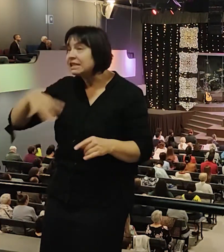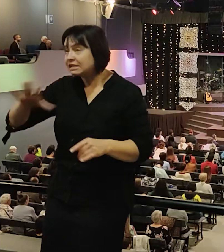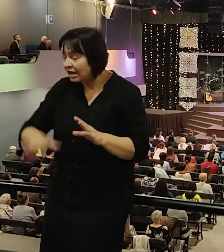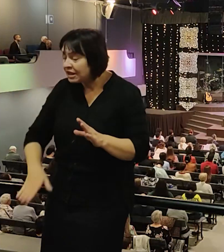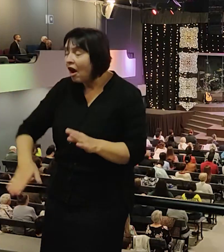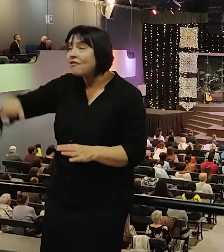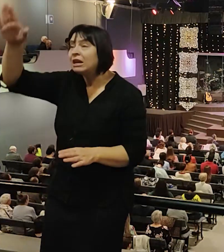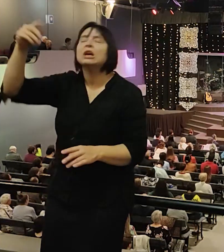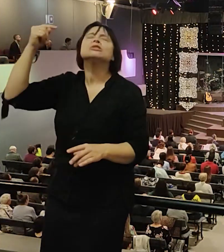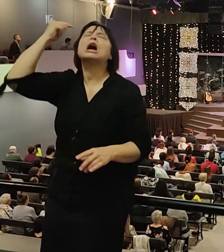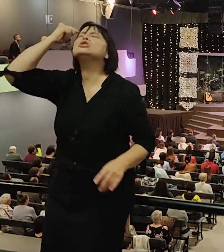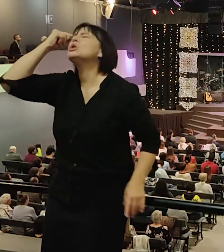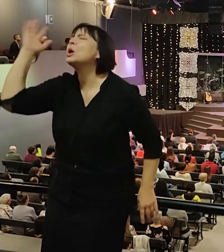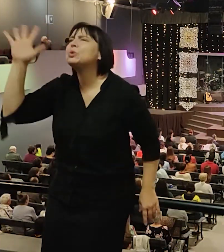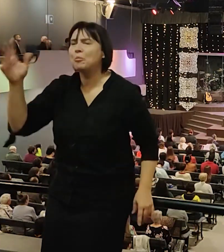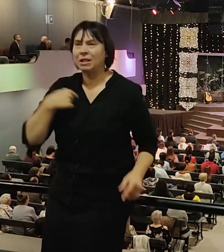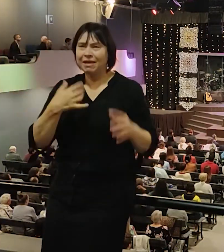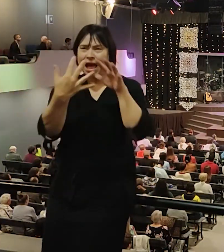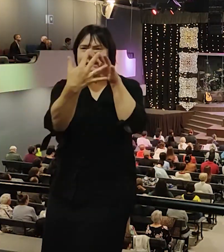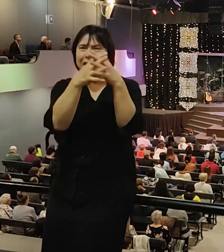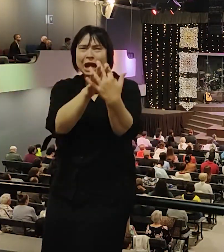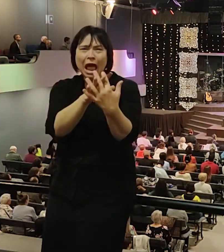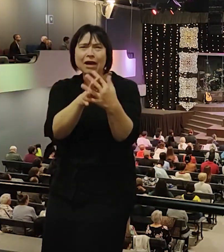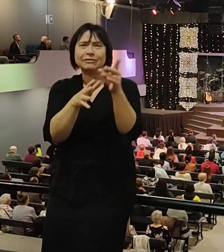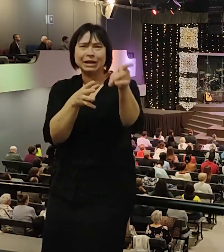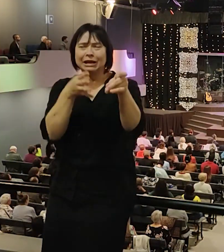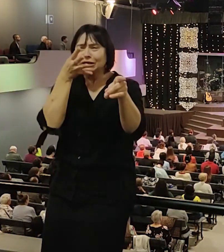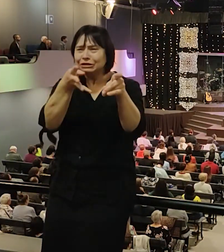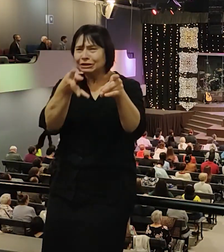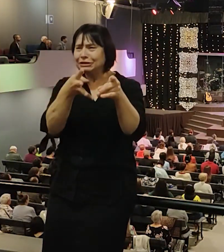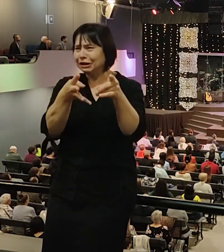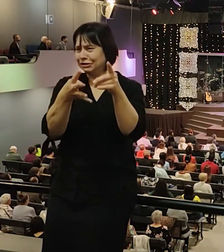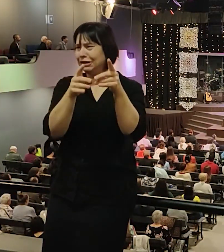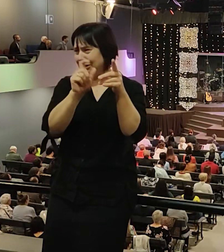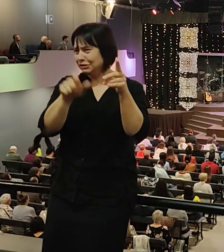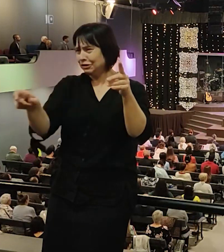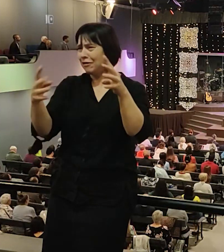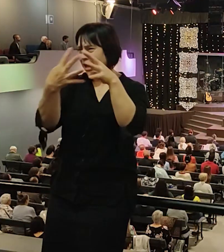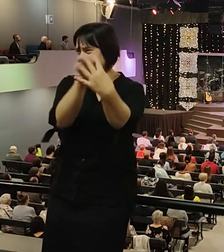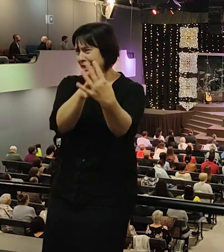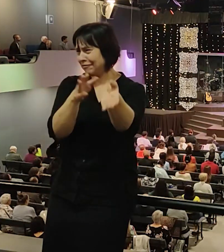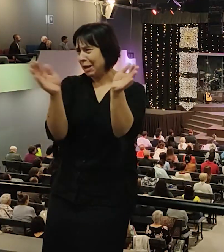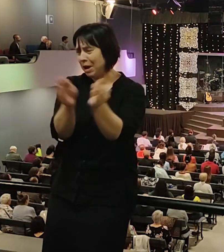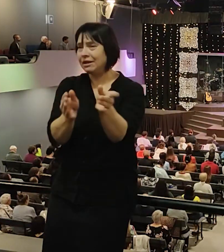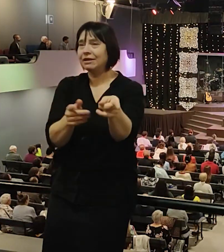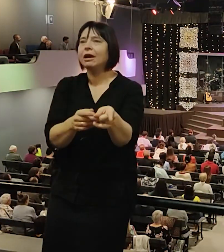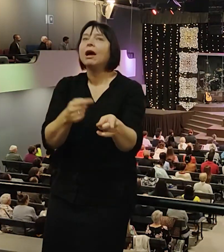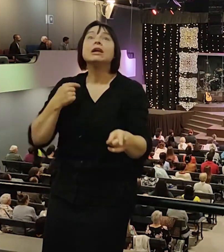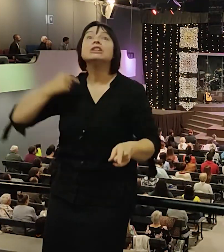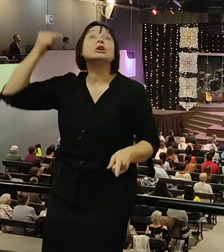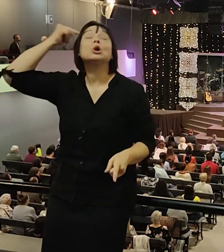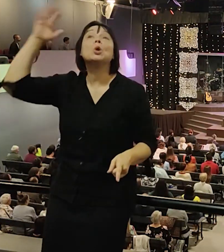представить не мог. Я с деревни, четыре тысячи человек. Я представить себе даже не мог, что когда-нибудь